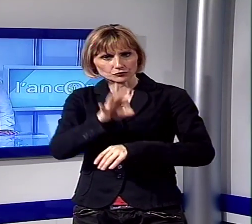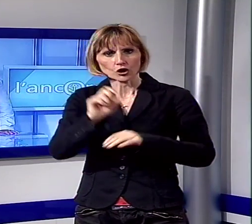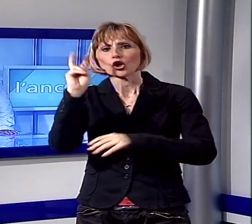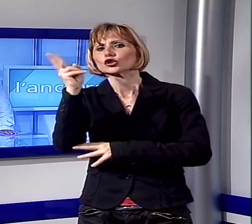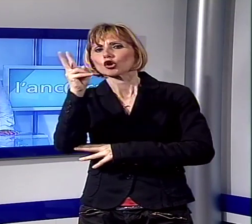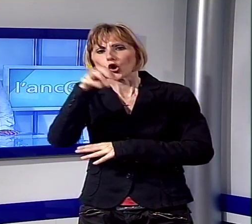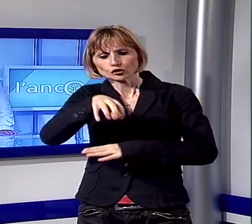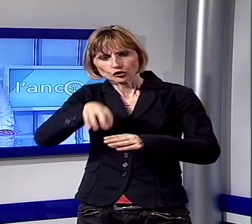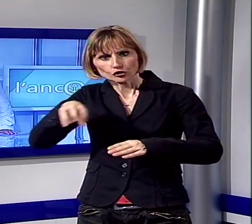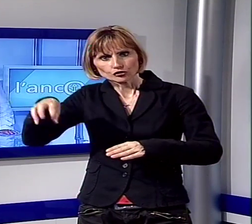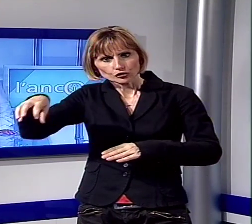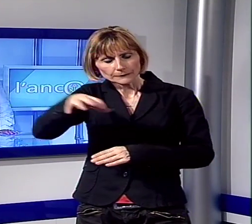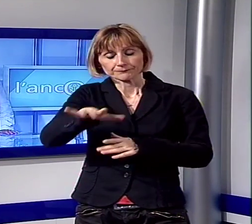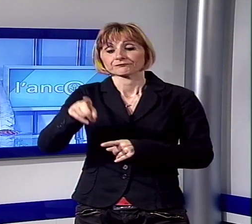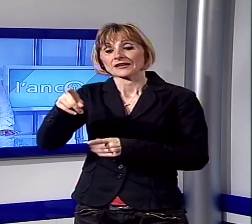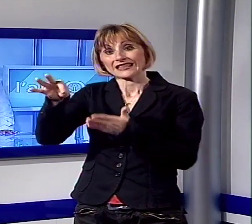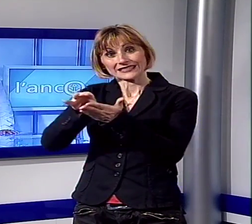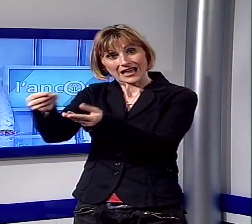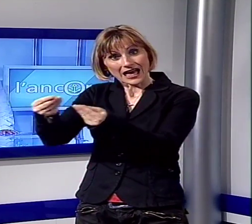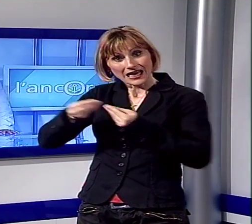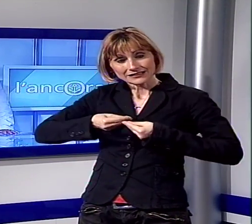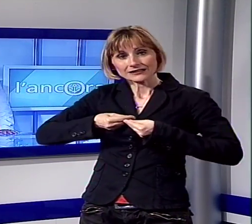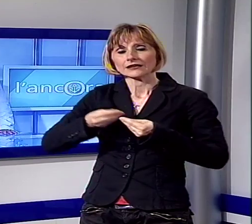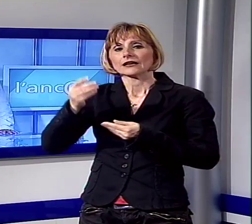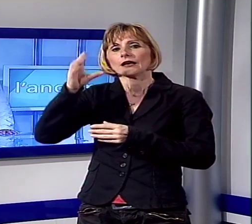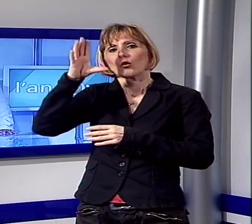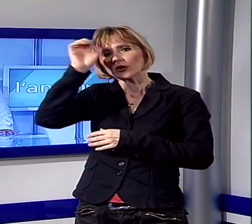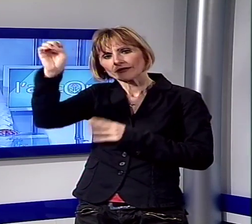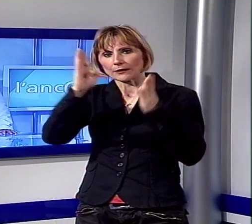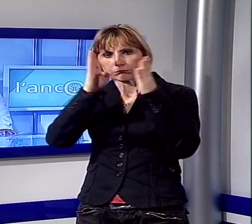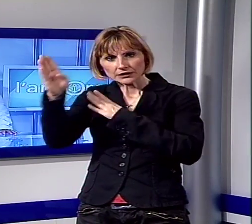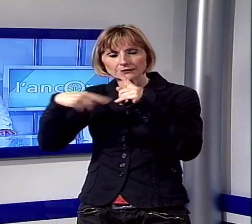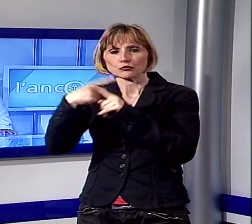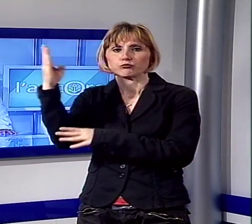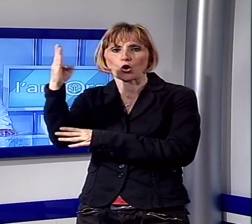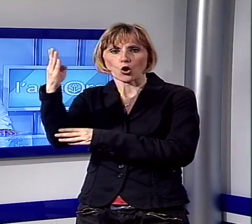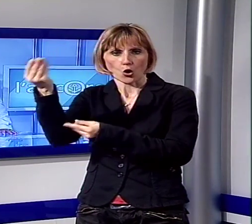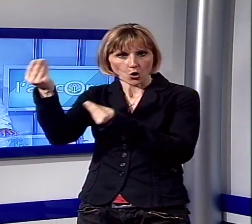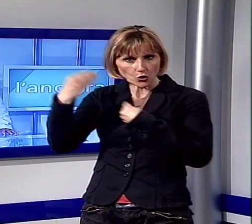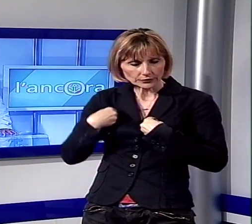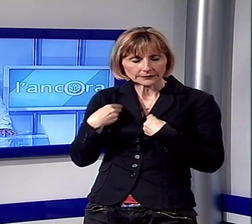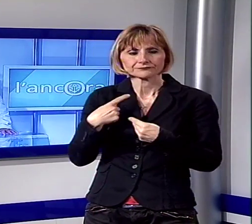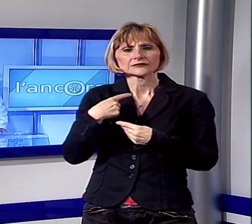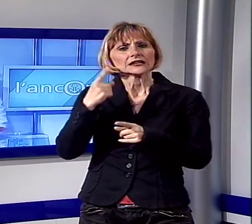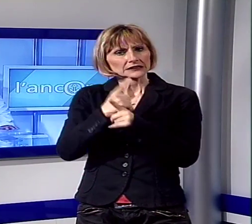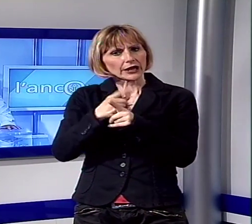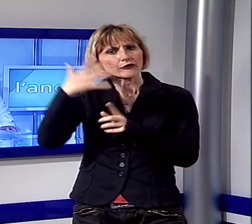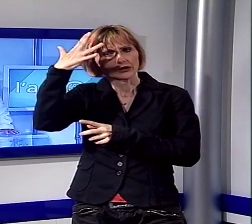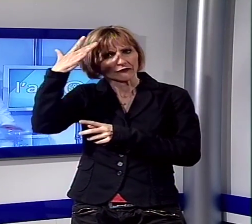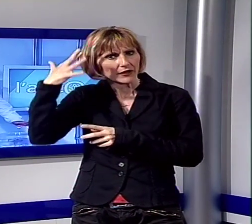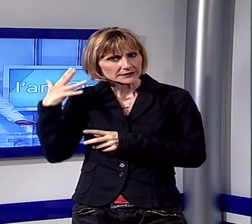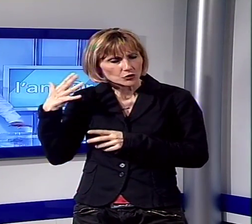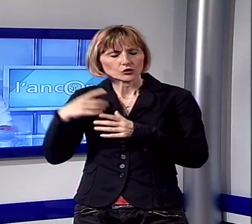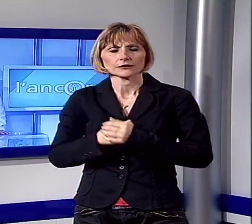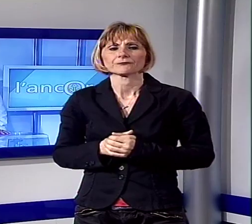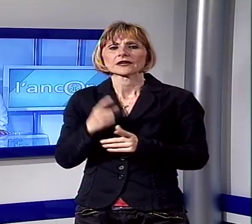forniti dalle università di Pisa e di Bologna suggeriscono alcune riflessioni. Anzitutto suggeriscono di allargare